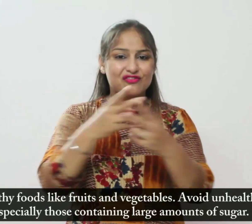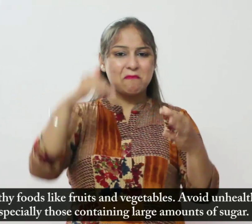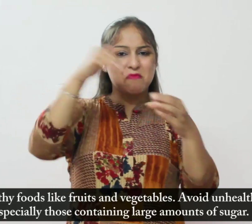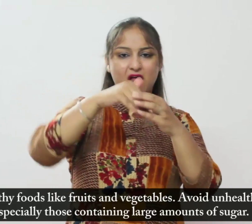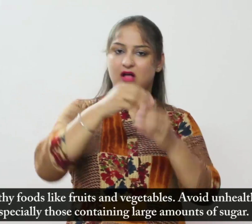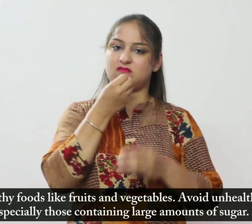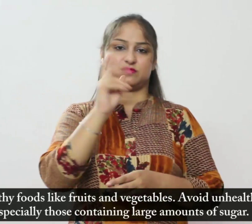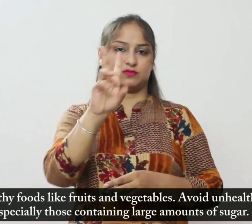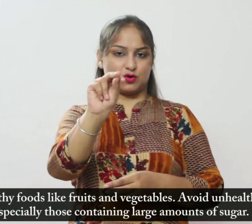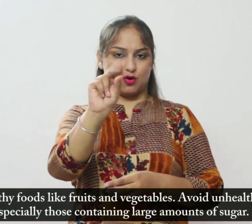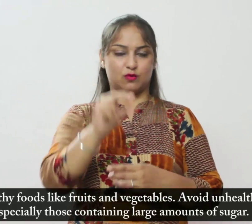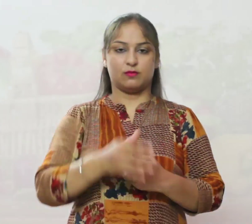स्वस्त खाएं